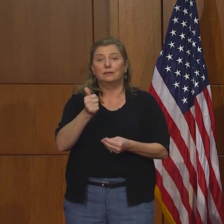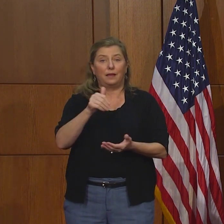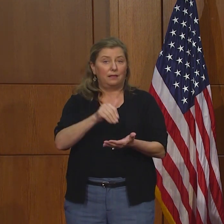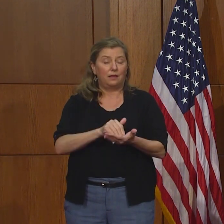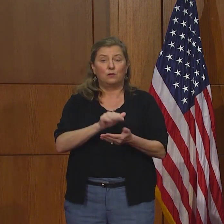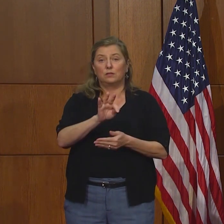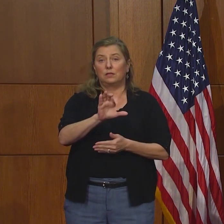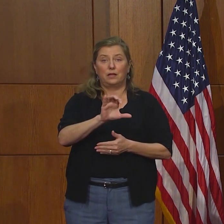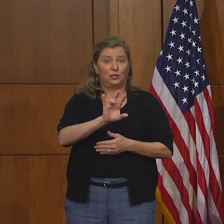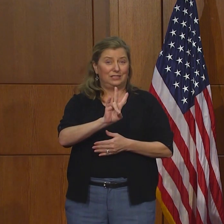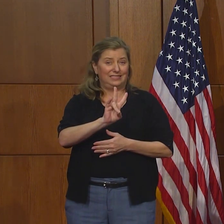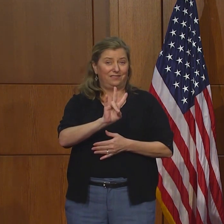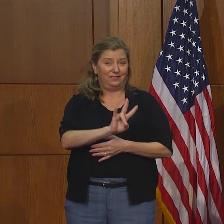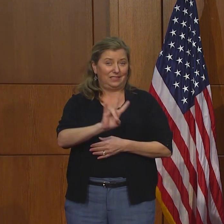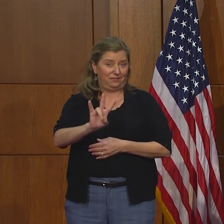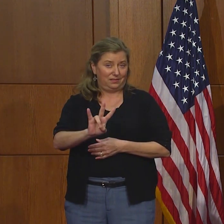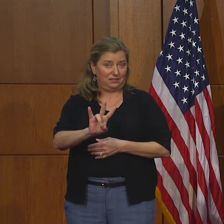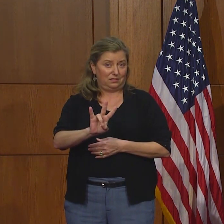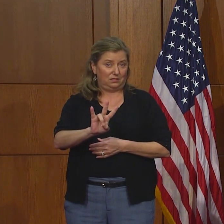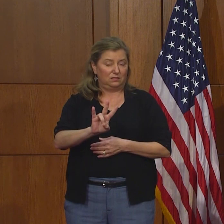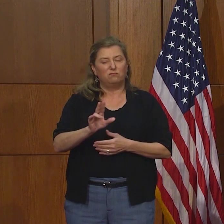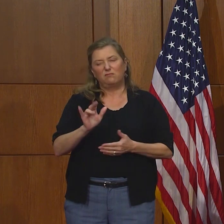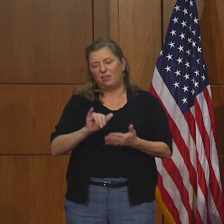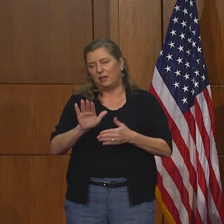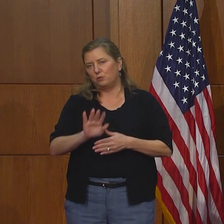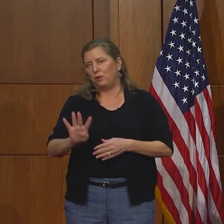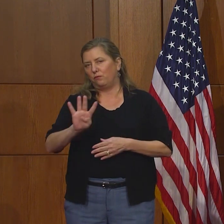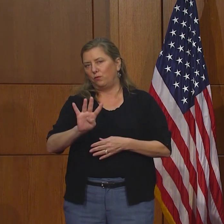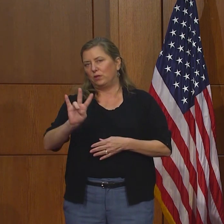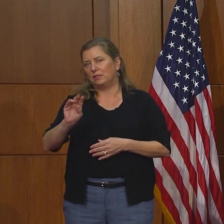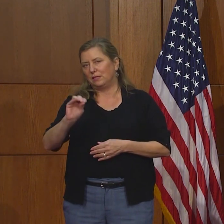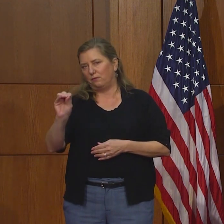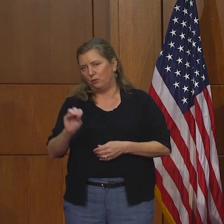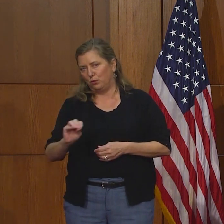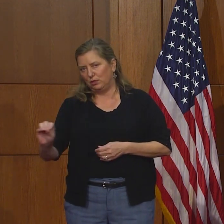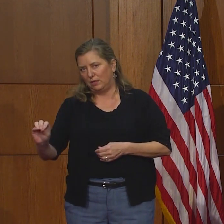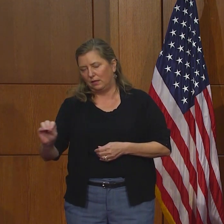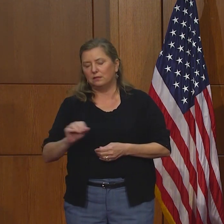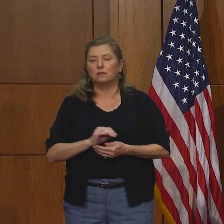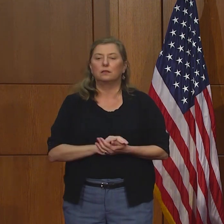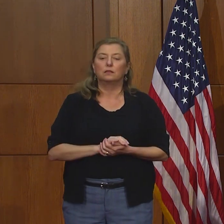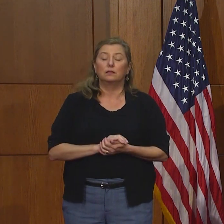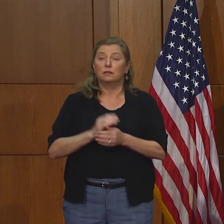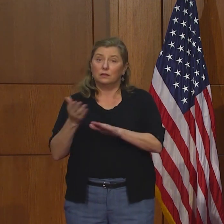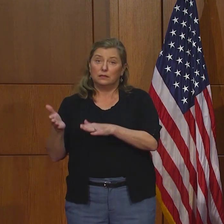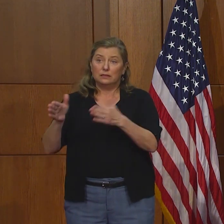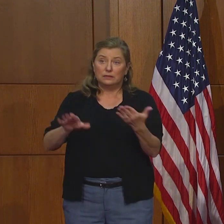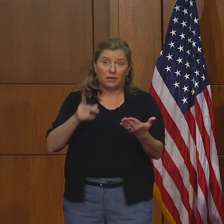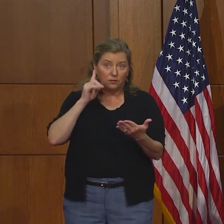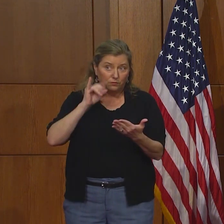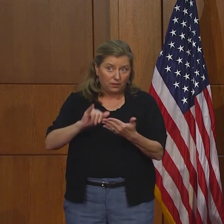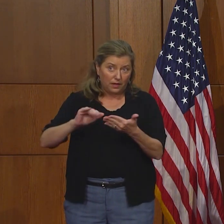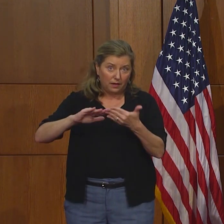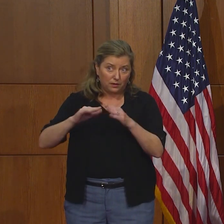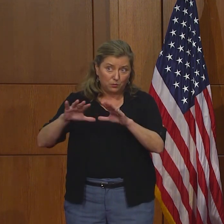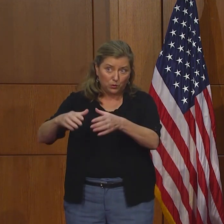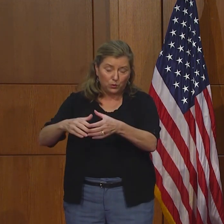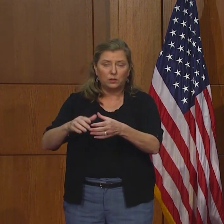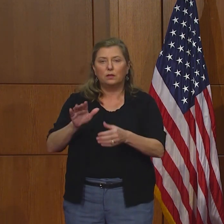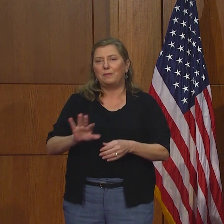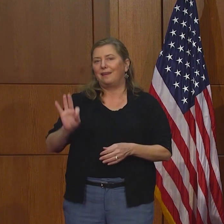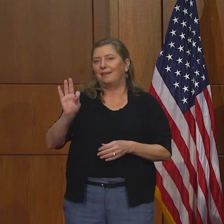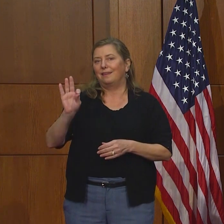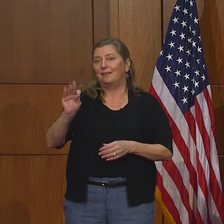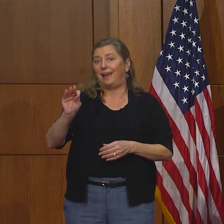10.977 casos, 47%. Y las muertes en la comunidad latina son